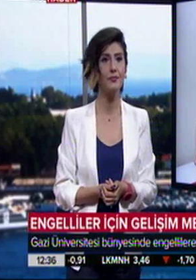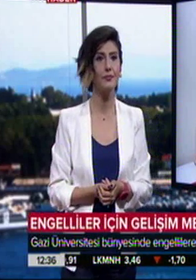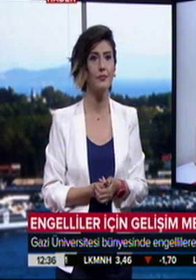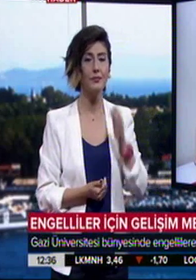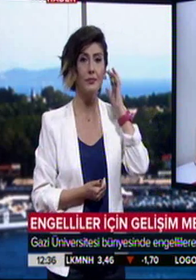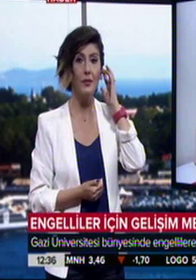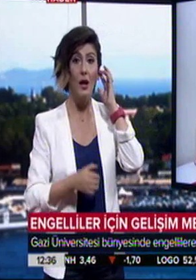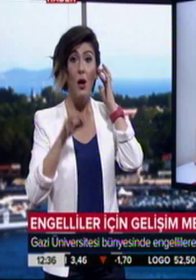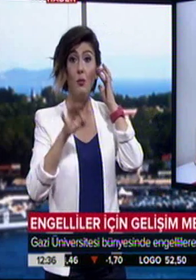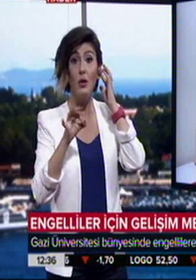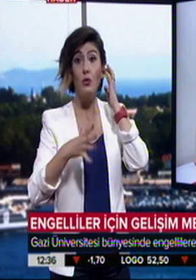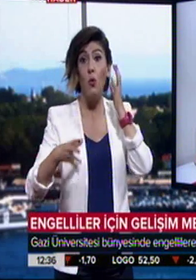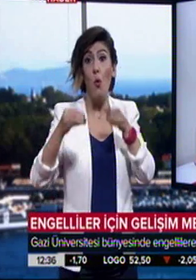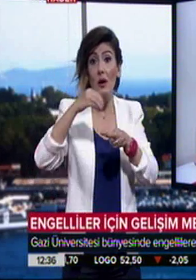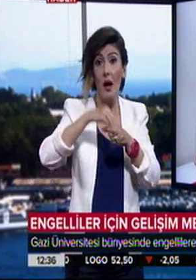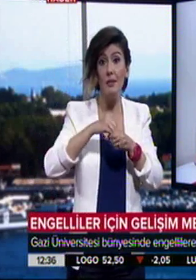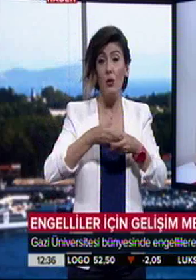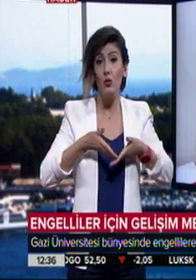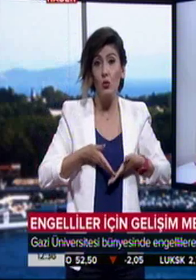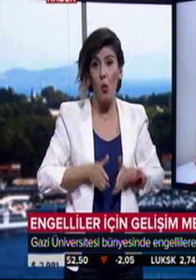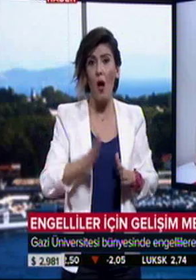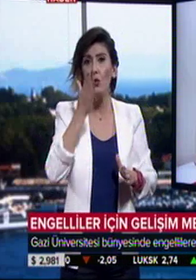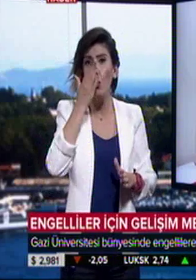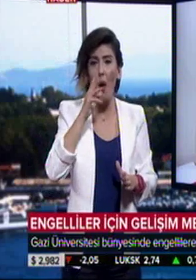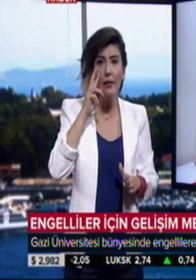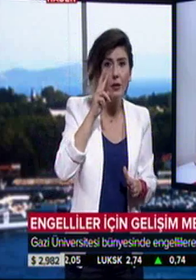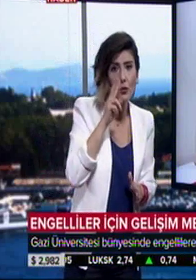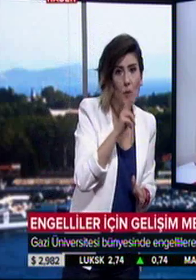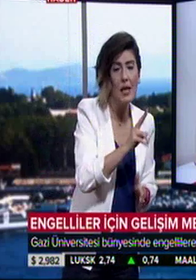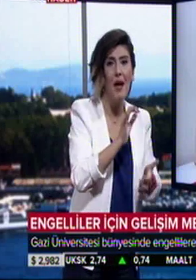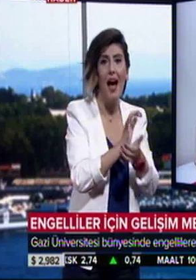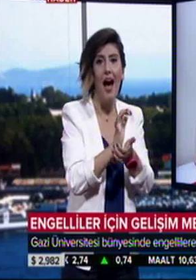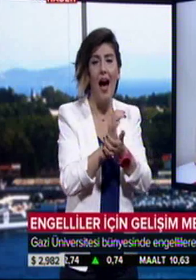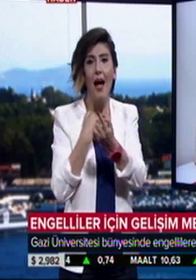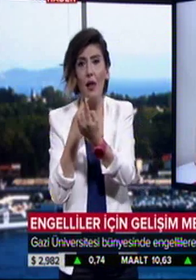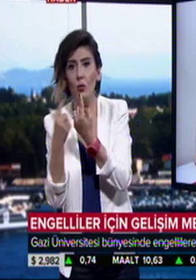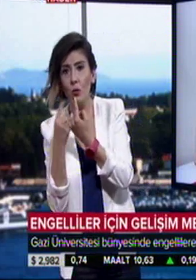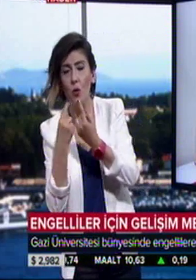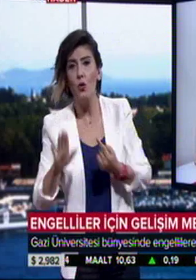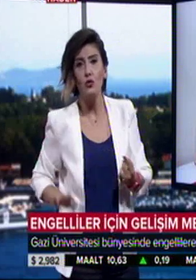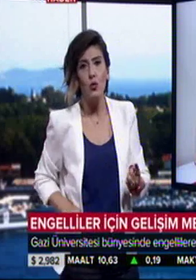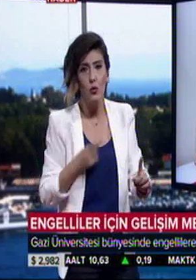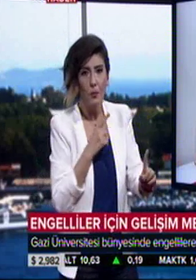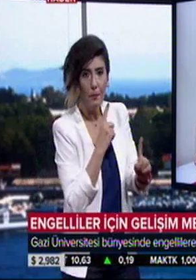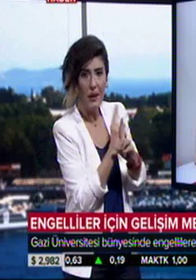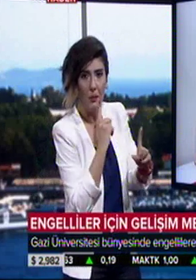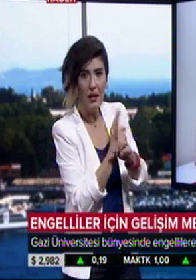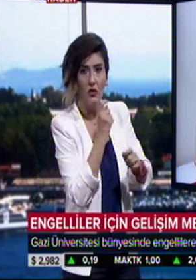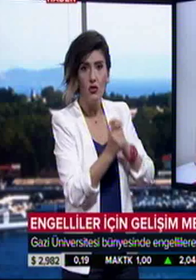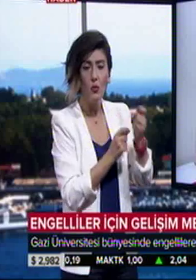Çok ayrıntılı doğal ortamda doğal gözlemlerle, aile görüşmeleriyle, çocuklarla birebir yapılan çalışmalarla çocuğun gelişimsel